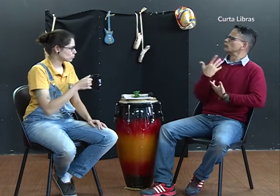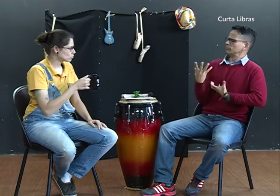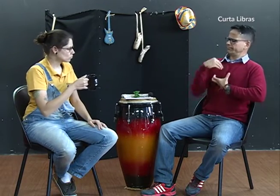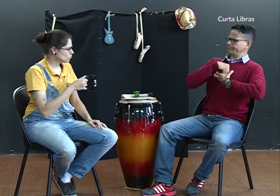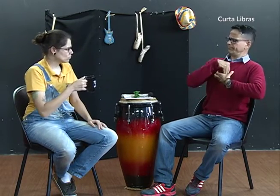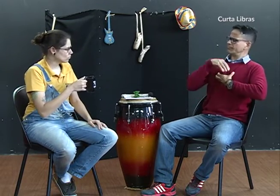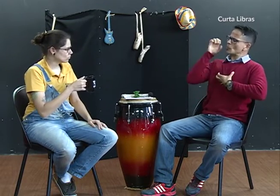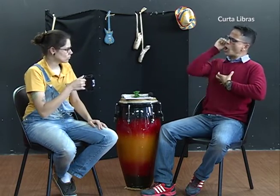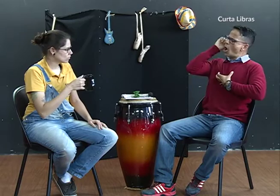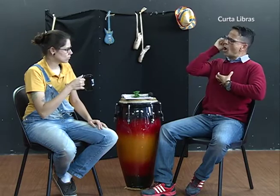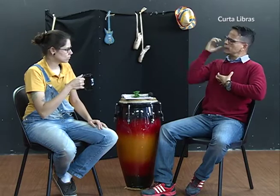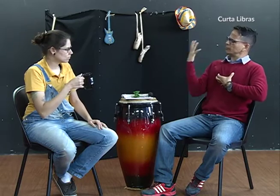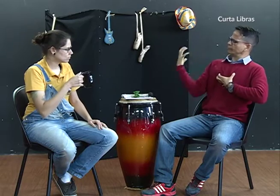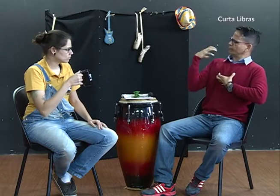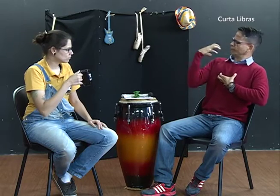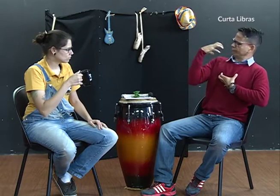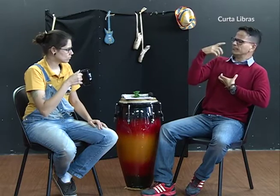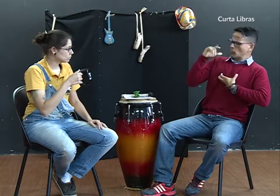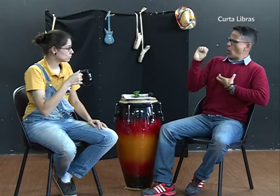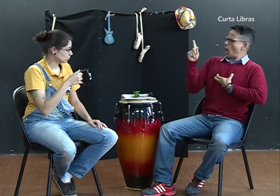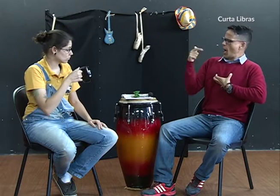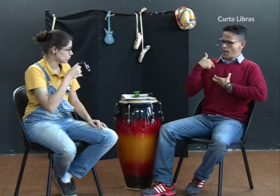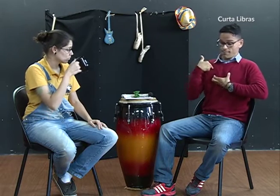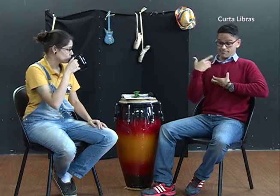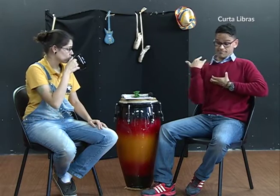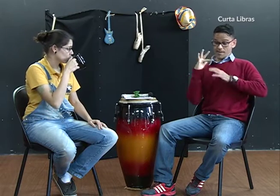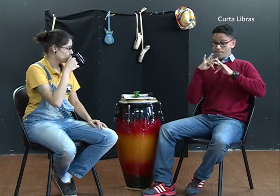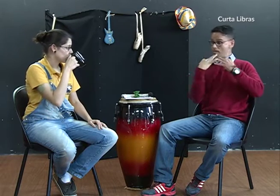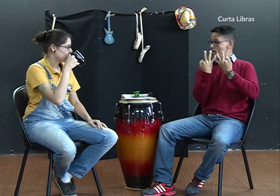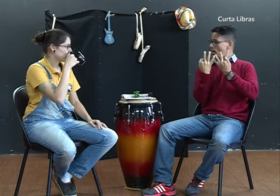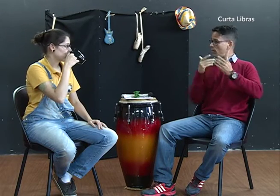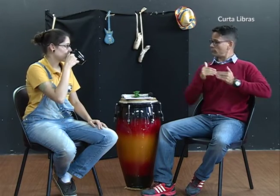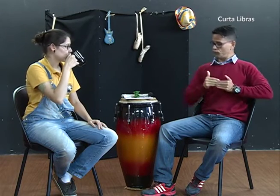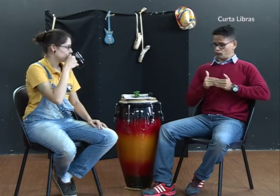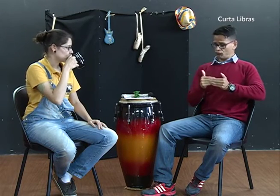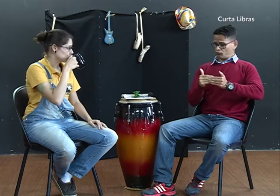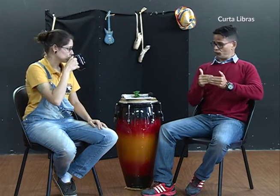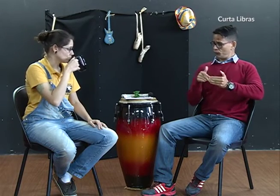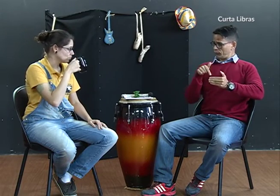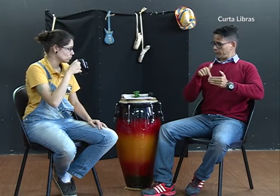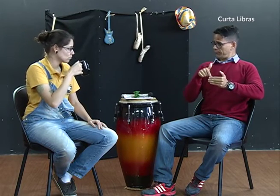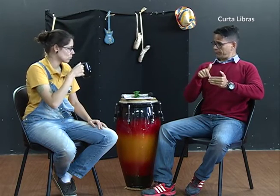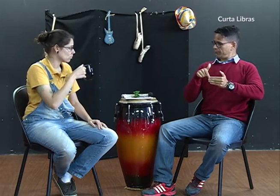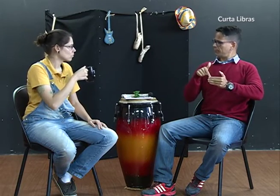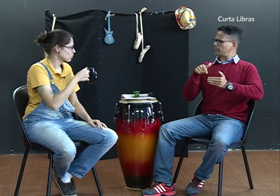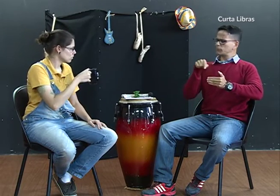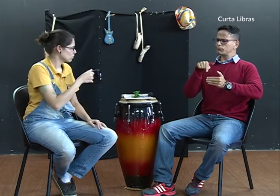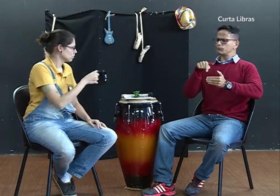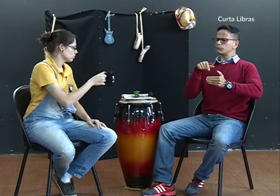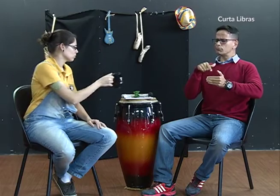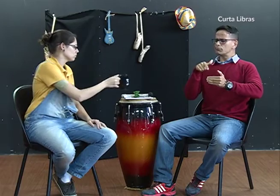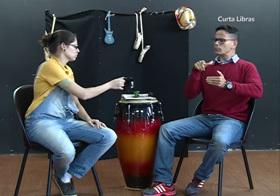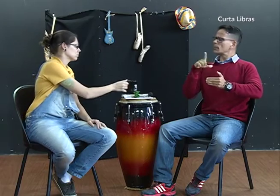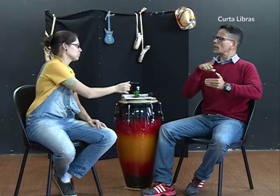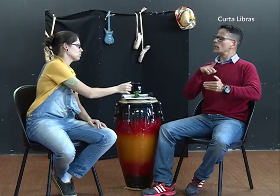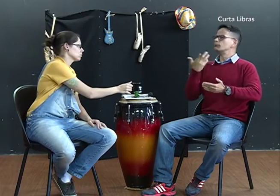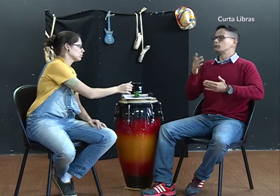influência ouvinte, minha família. Na gravidez, por exemplo, quando a mulher é engravida, todas as